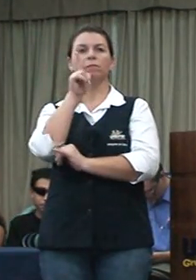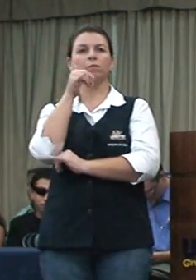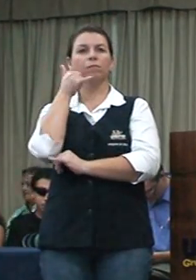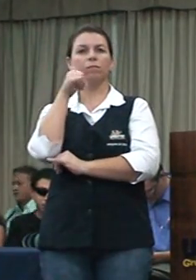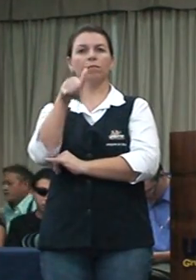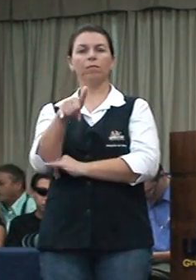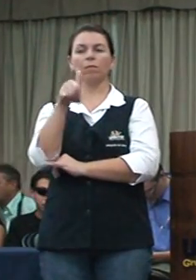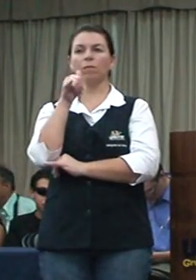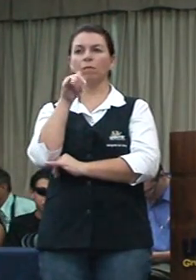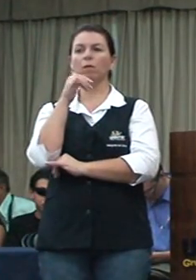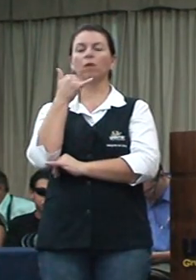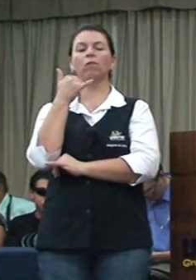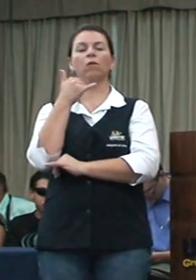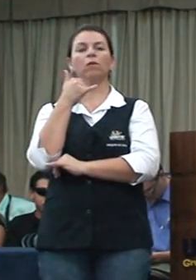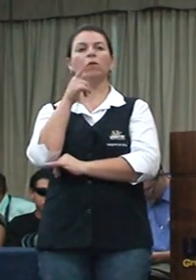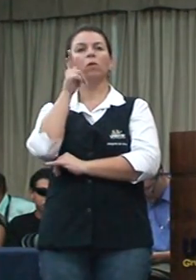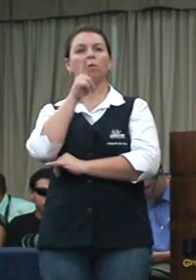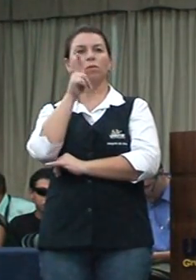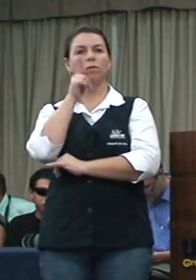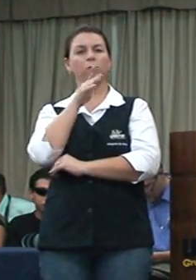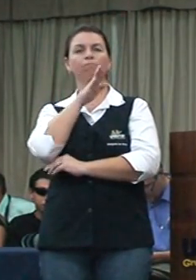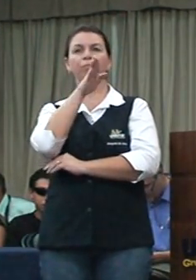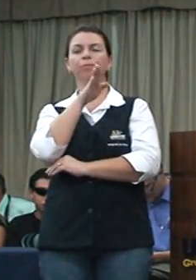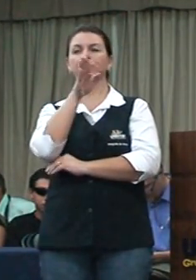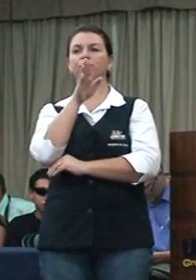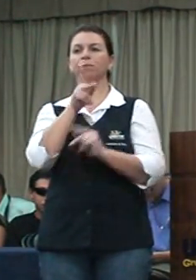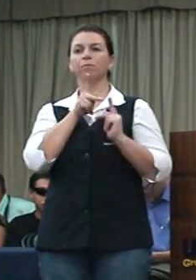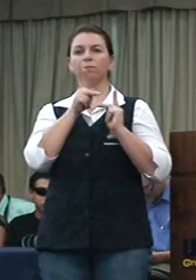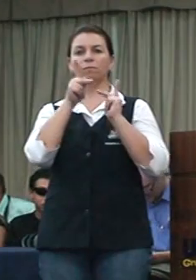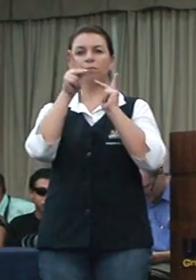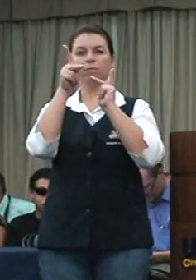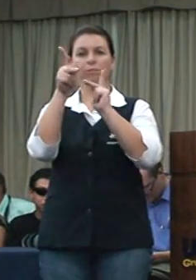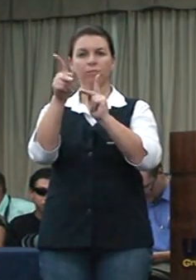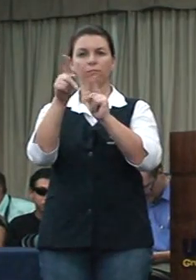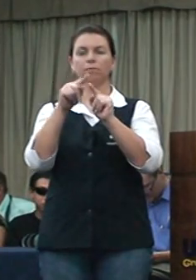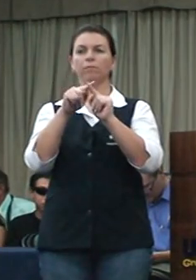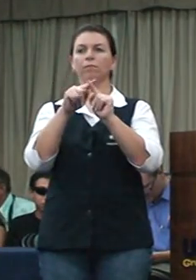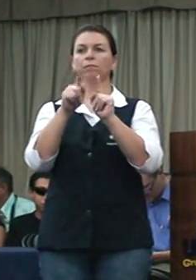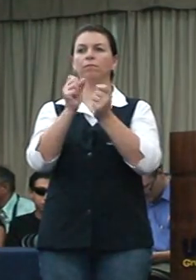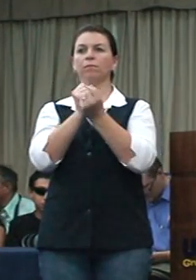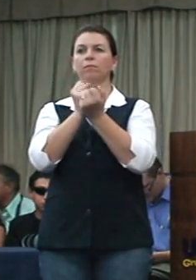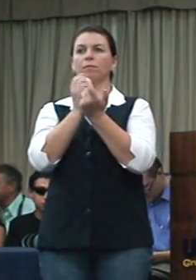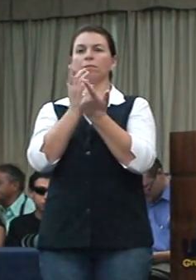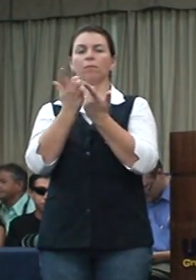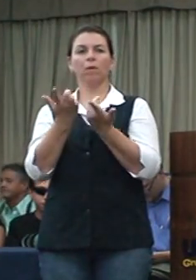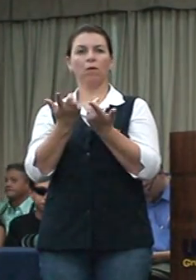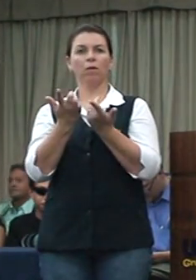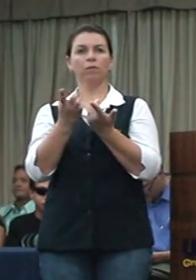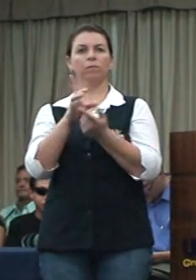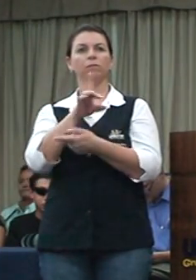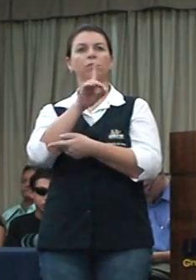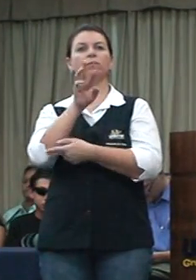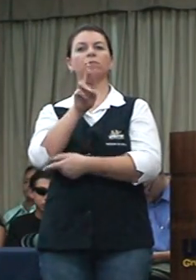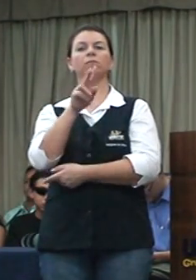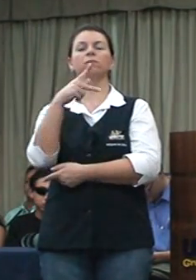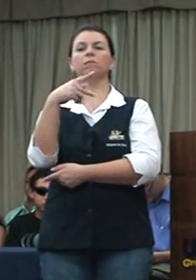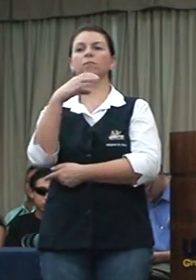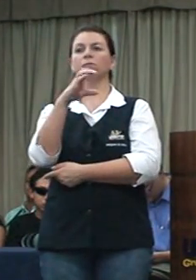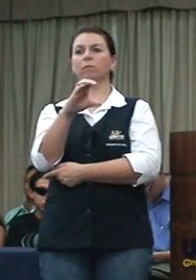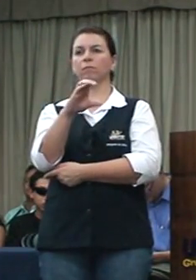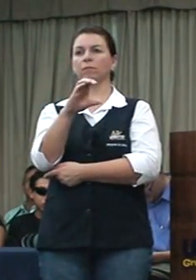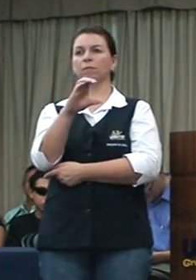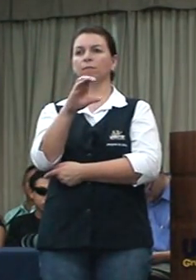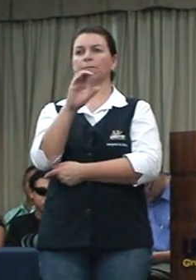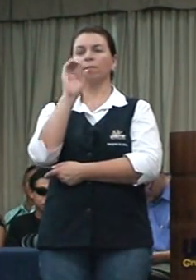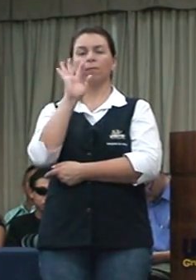telefone, eu entrei em contato, fui fazer uma visita, só que eu levei sorte nesse dia que a RMPC resolveu